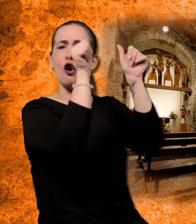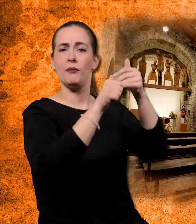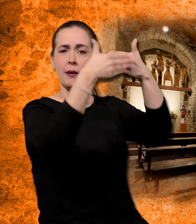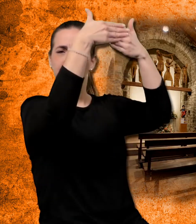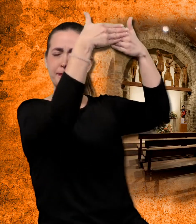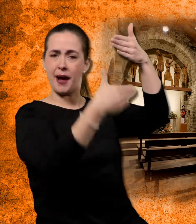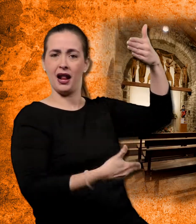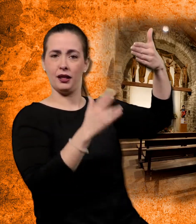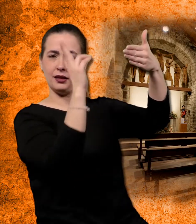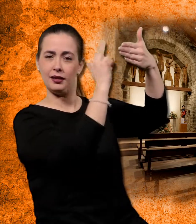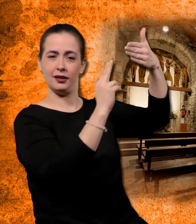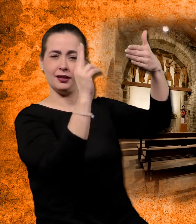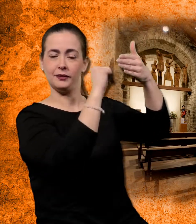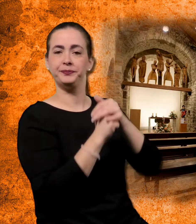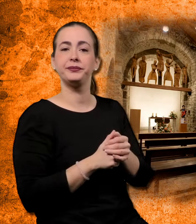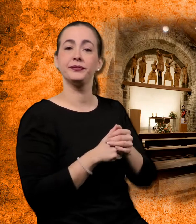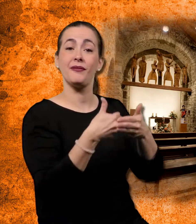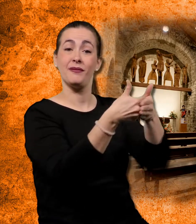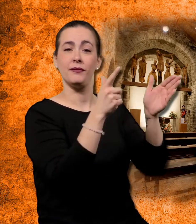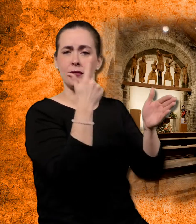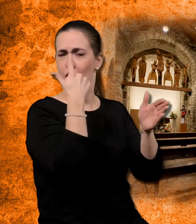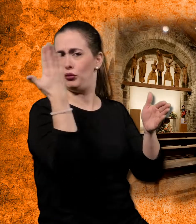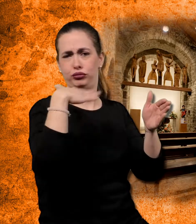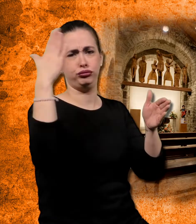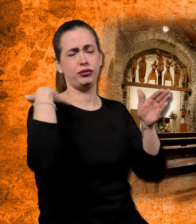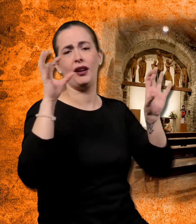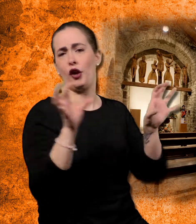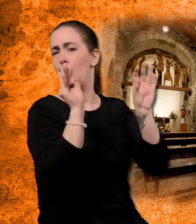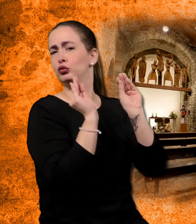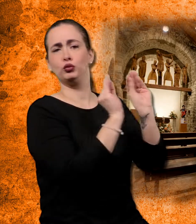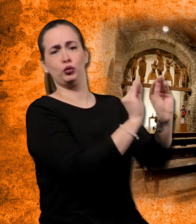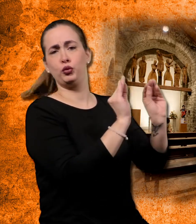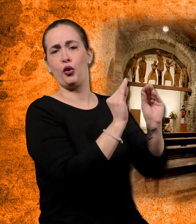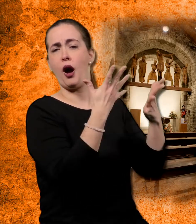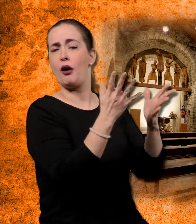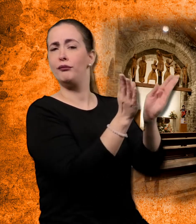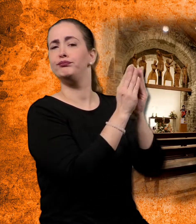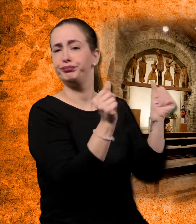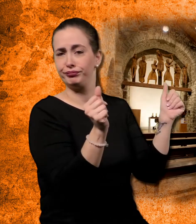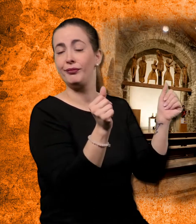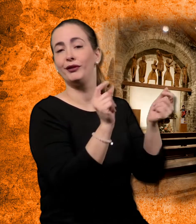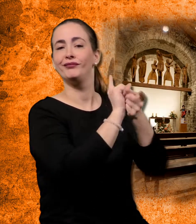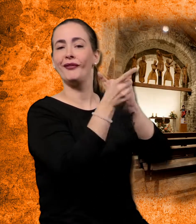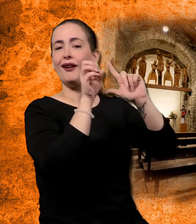mapping recrea els frescos originals de l'Apsis i ofereix una experiència immersiva del que va ser el moment de la seva creació.